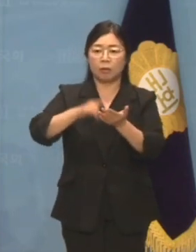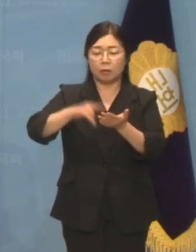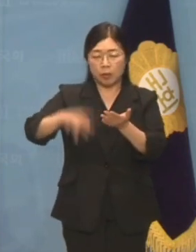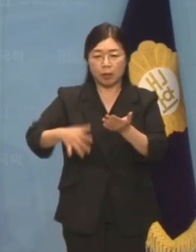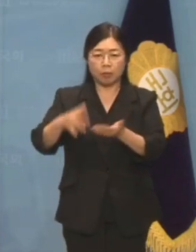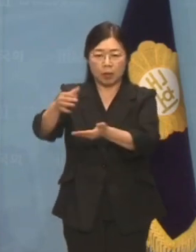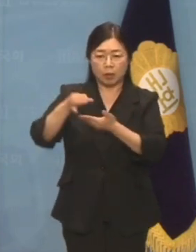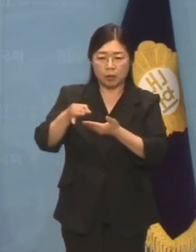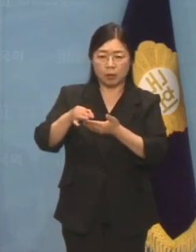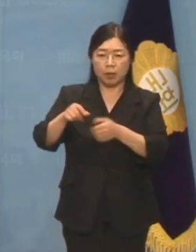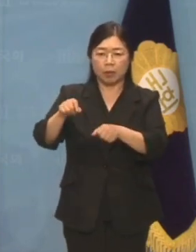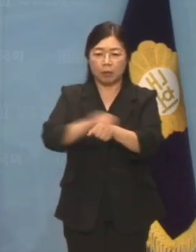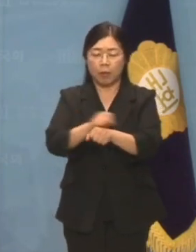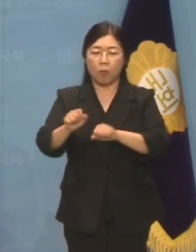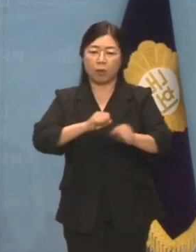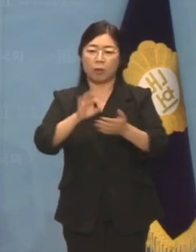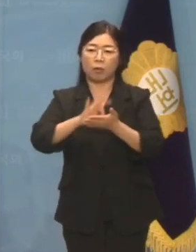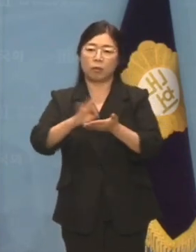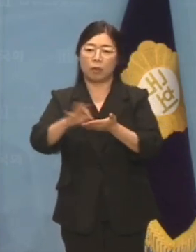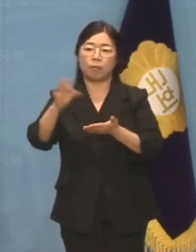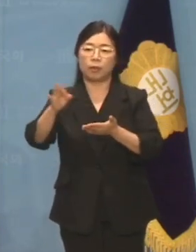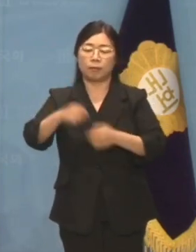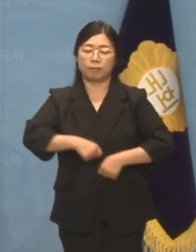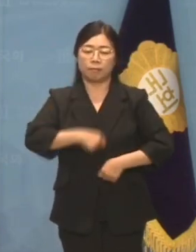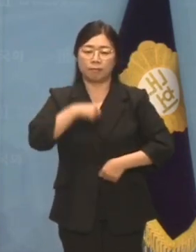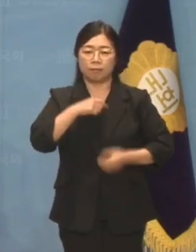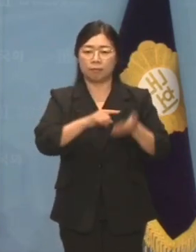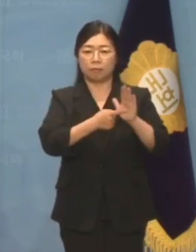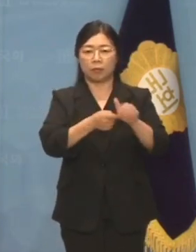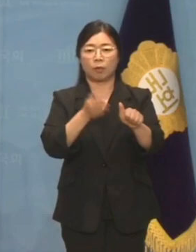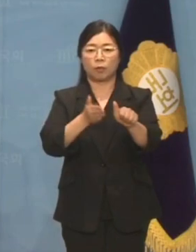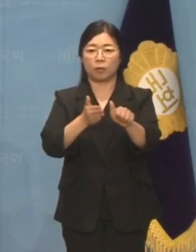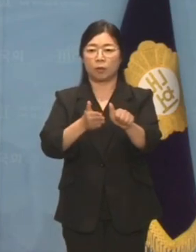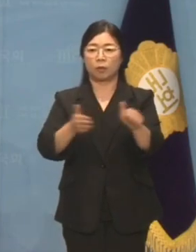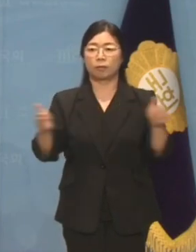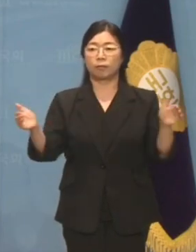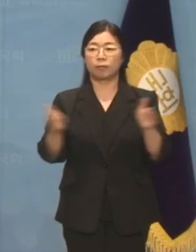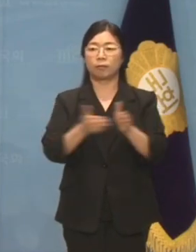어디에 썼는지 투명하게 공개하십시오. 이상입니다.